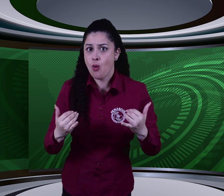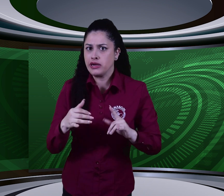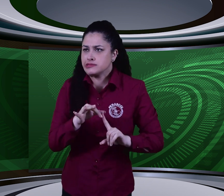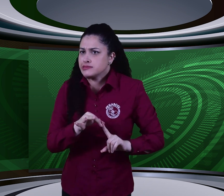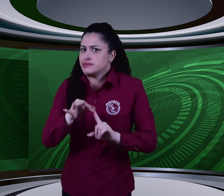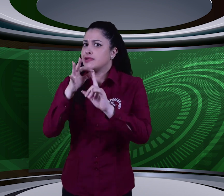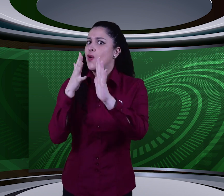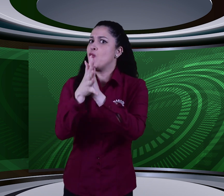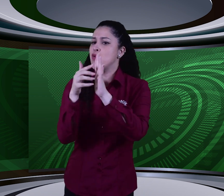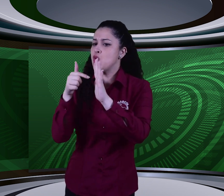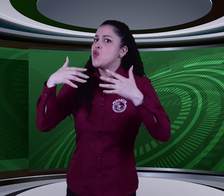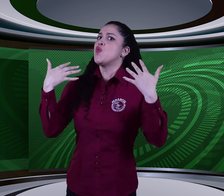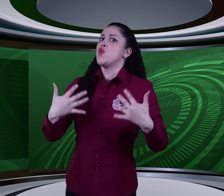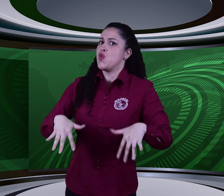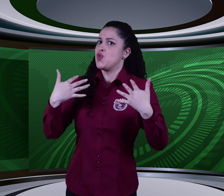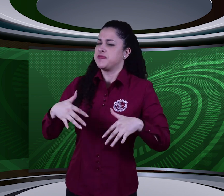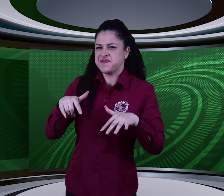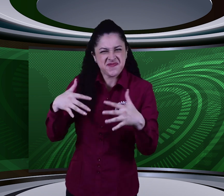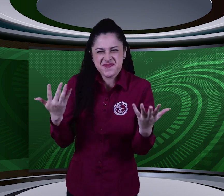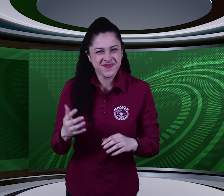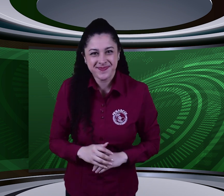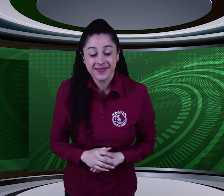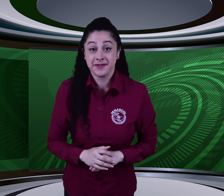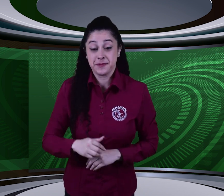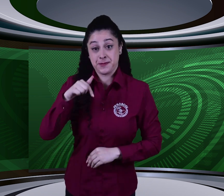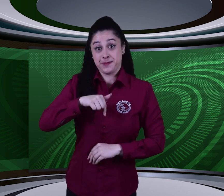En esta ocasión les traemos una información muy importante.